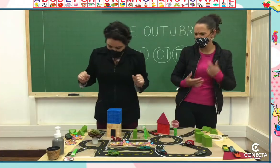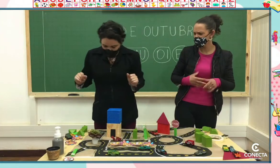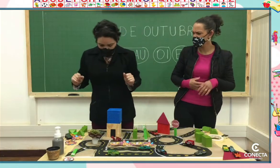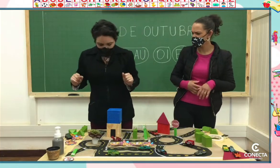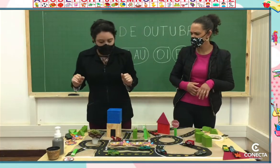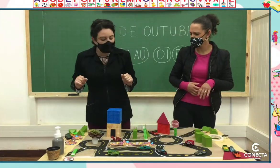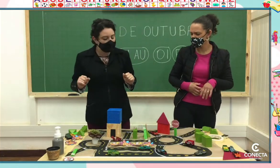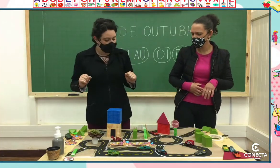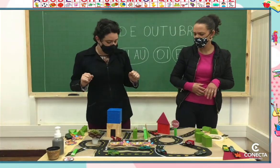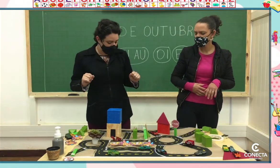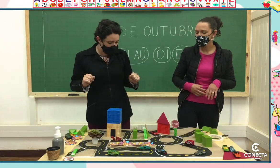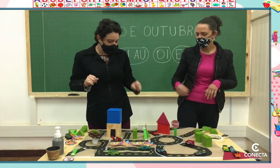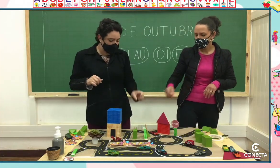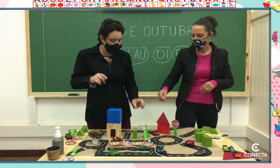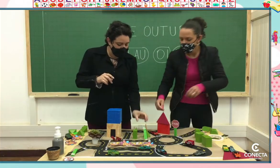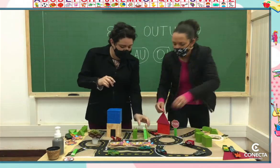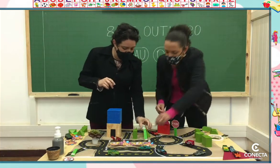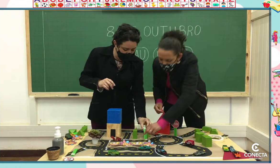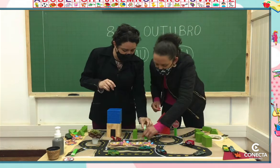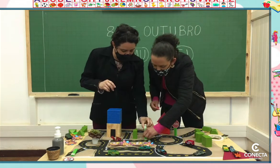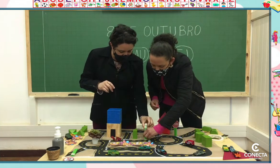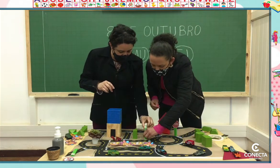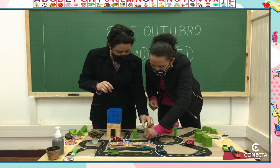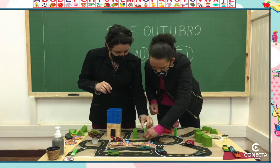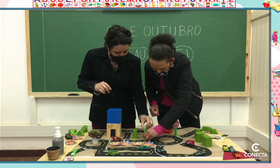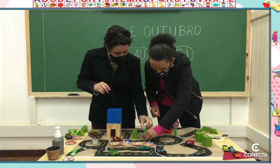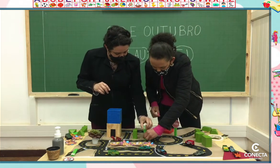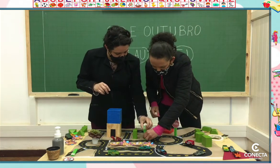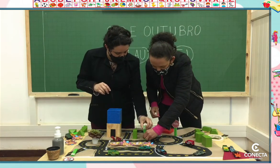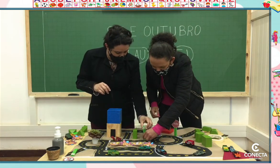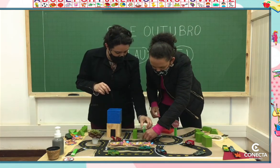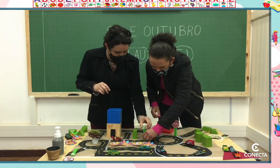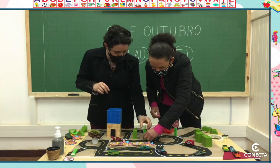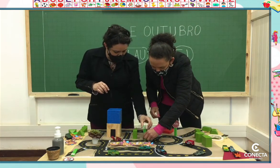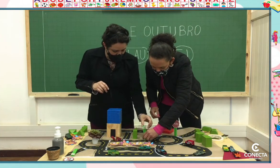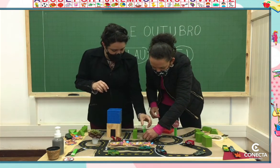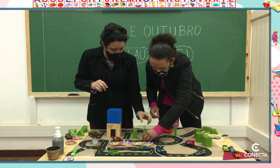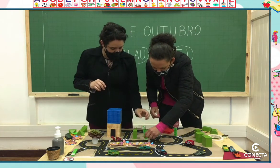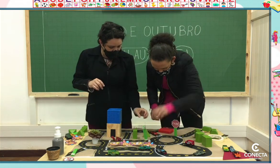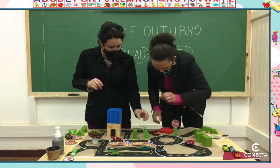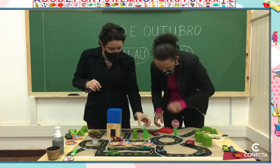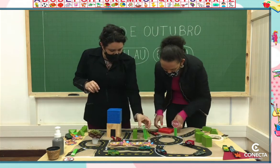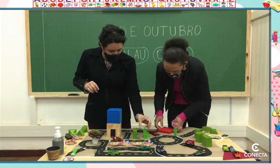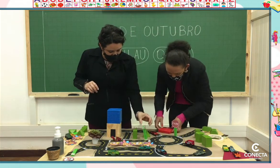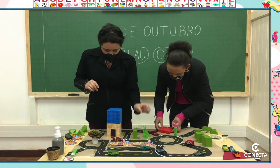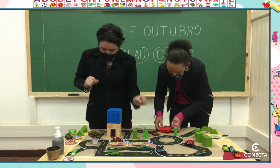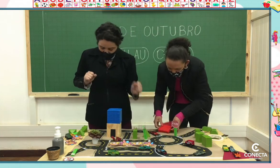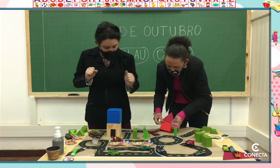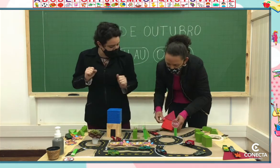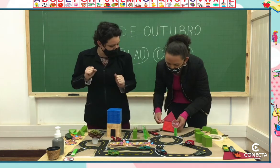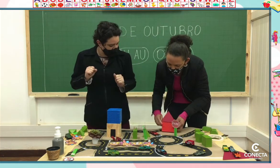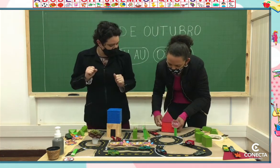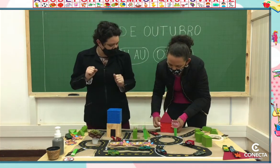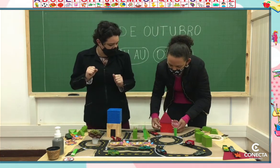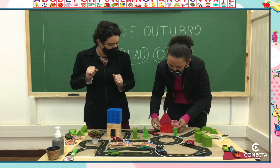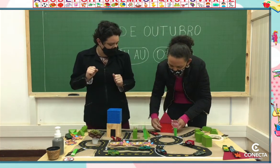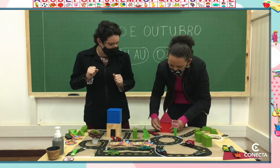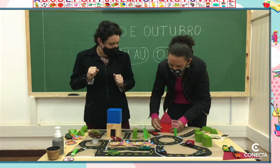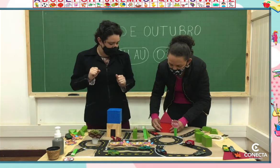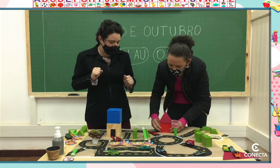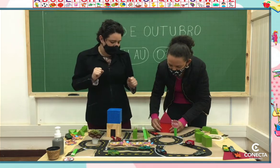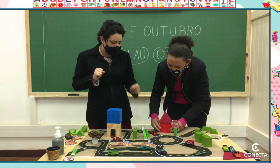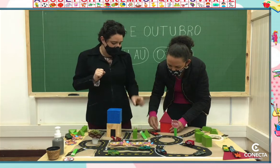Tem caixinha, né, professora Lilian? Tinha caixinha que dava pra fazer a... Opa. Opa. Que dava pra fazer a...